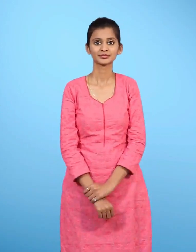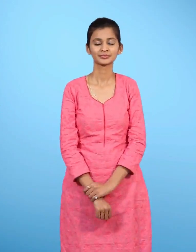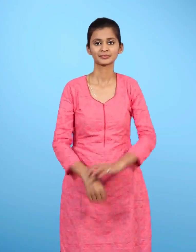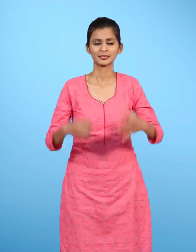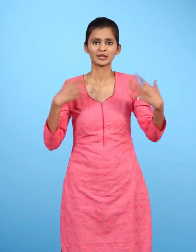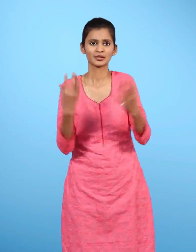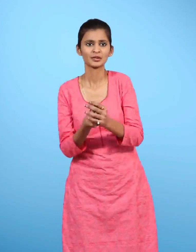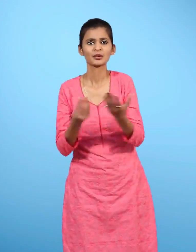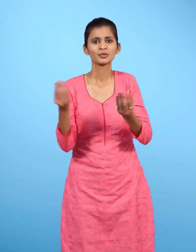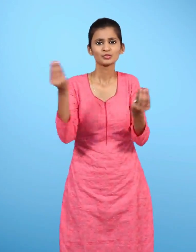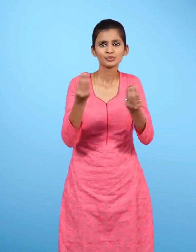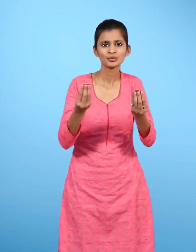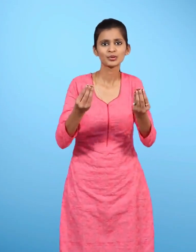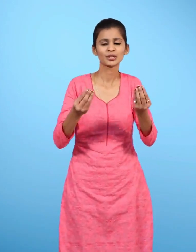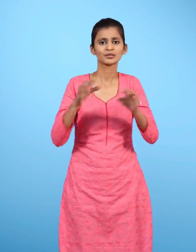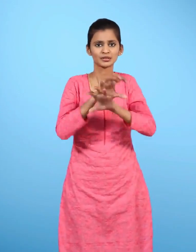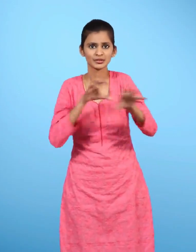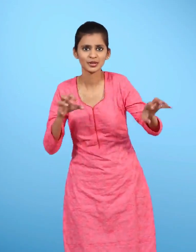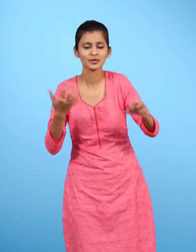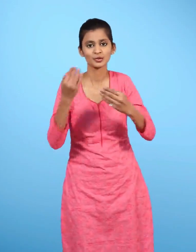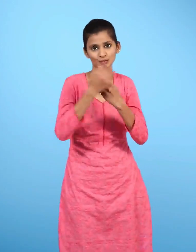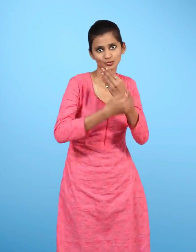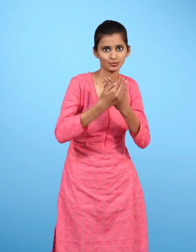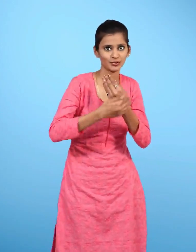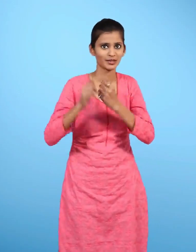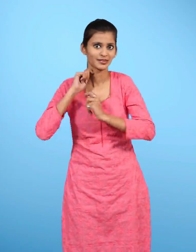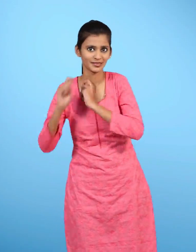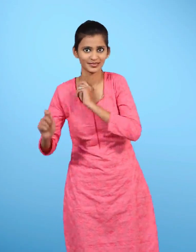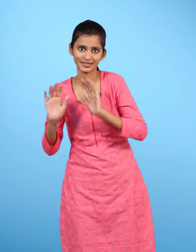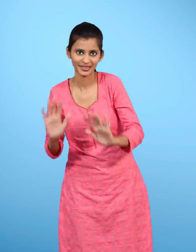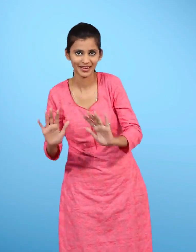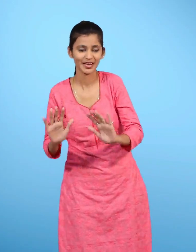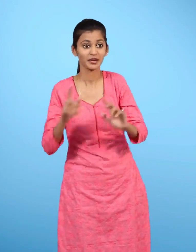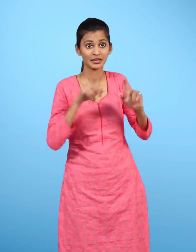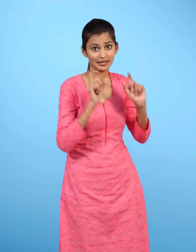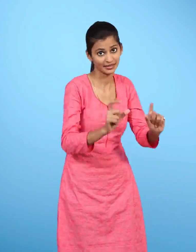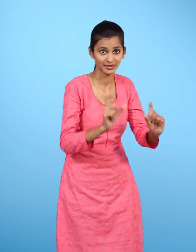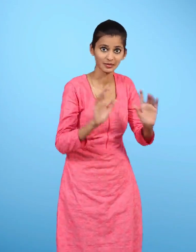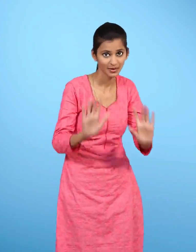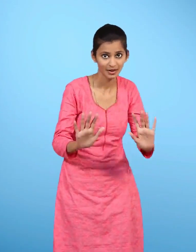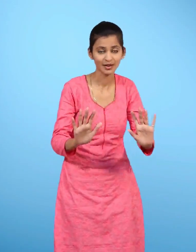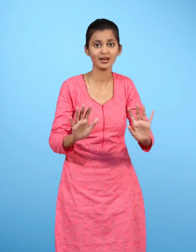हम कुछ जानवरों को पालते है उनकी देख भाल भी करते है तालिका बनाओ